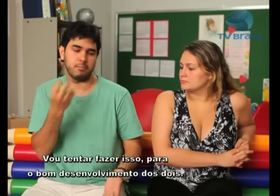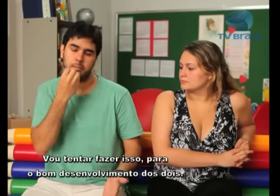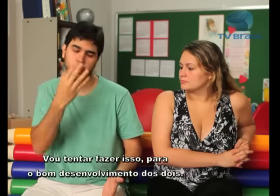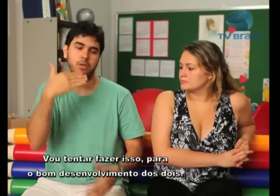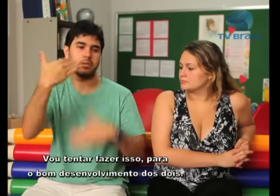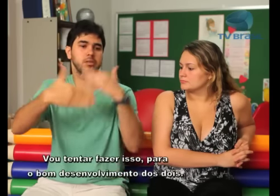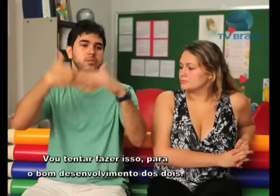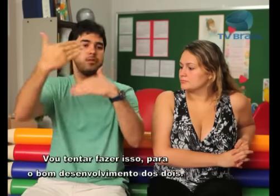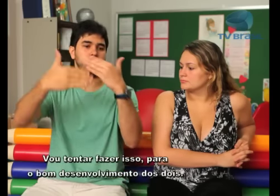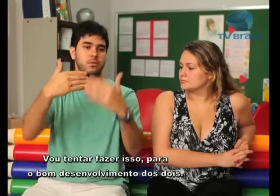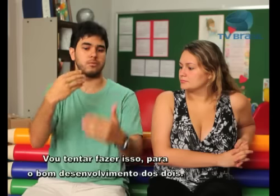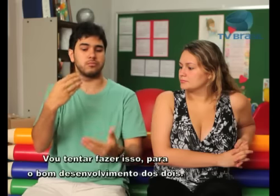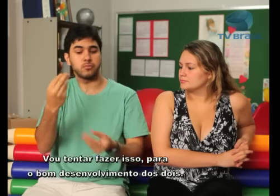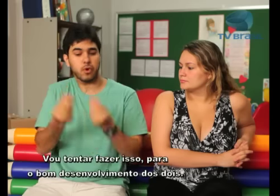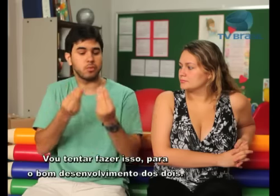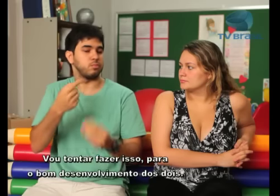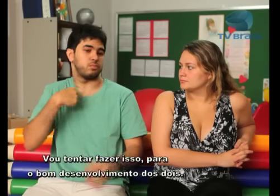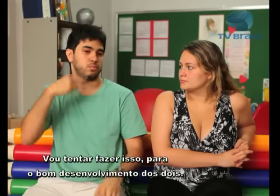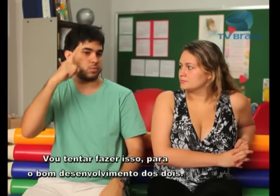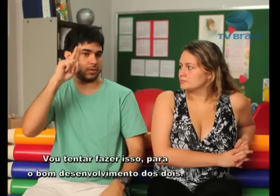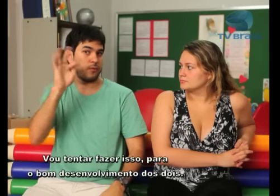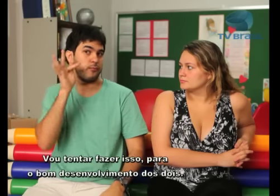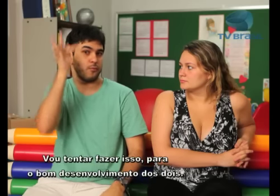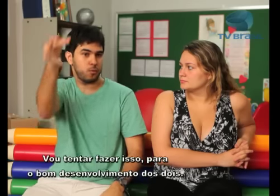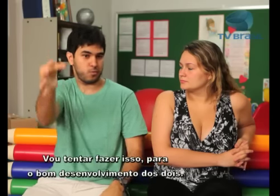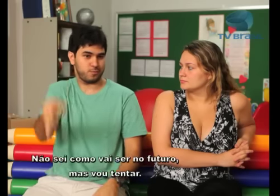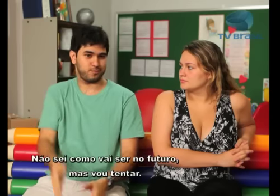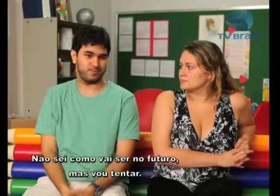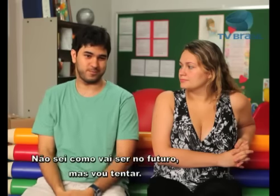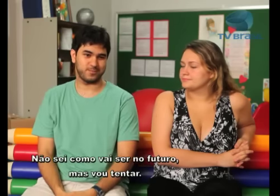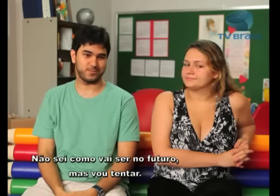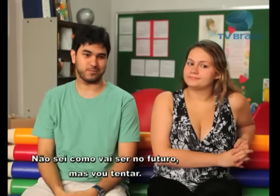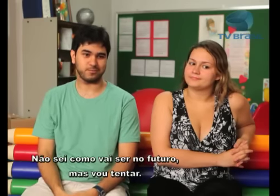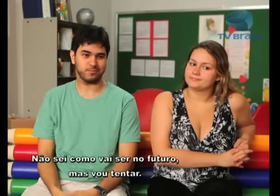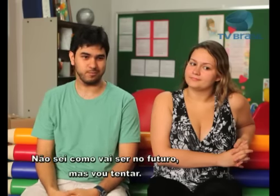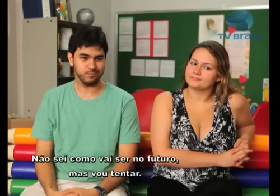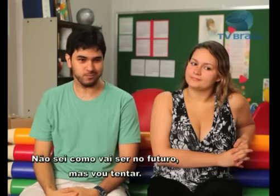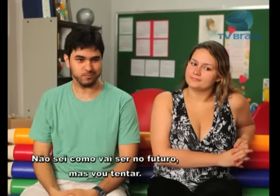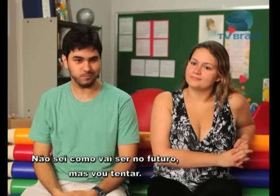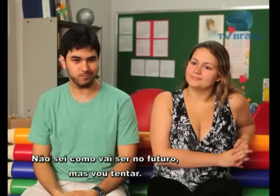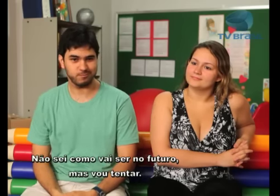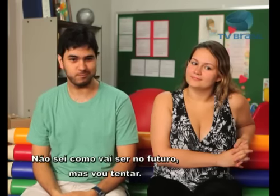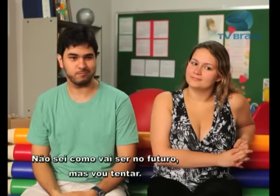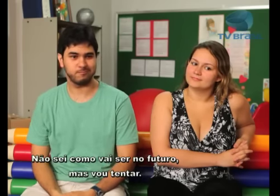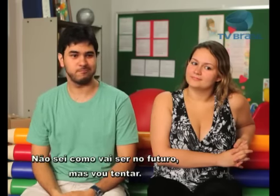Eu vou tentar fazer isso, né? Para um bom desenvolvimento dos dois. Eu não sei como vai ser no futuro, mas eu vou tentar.